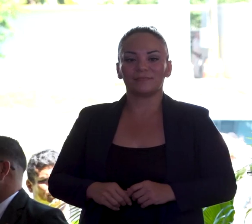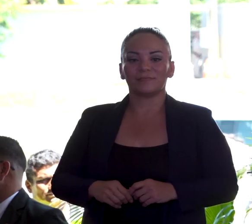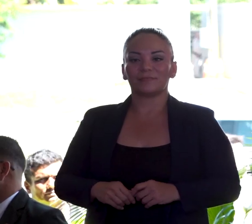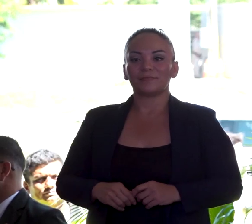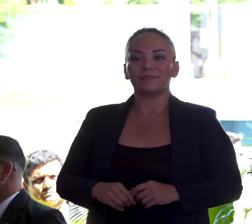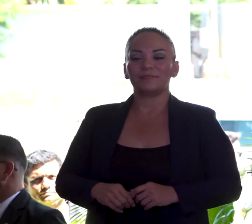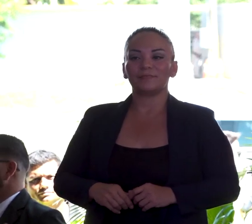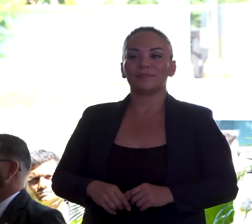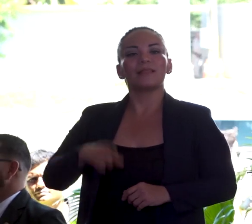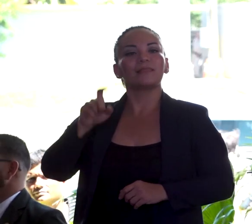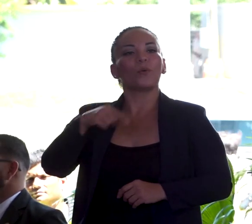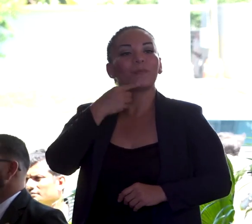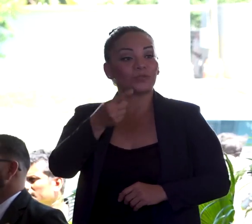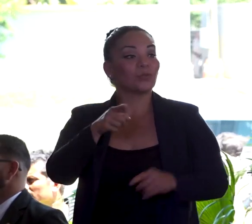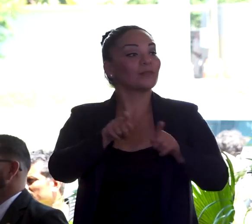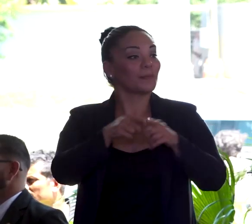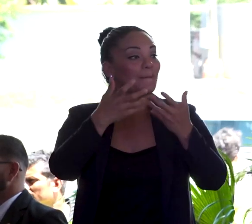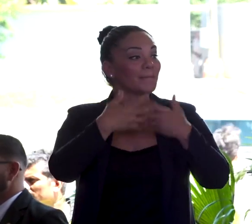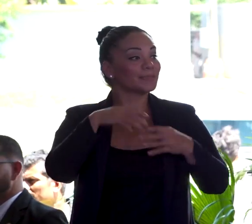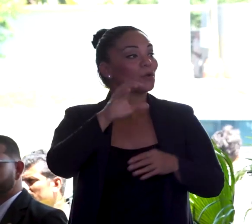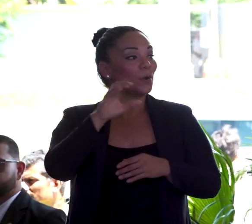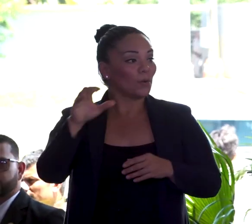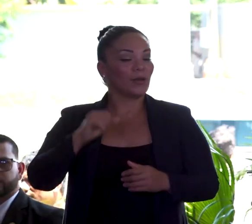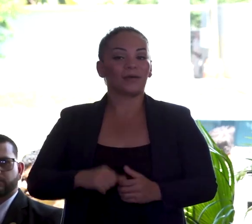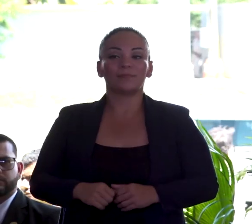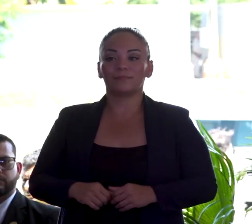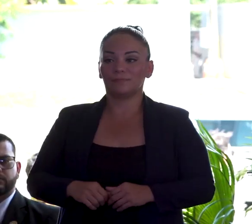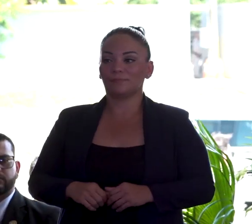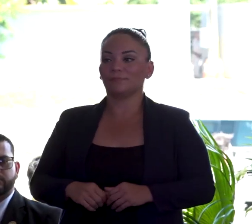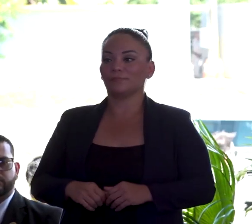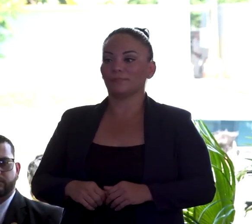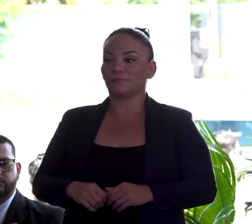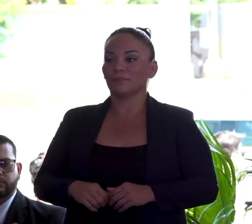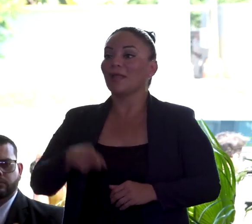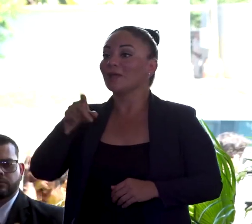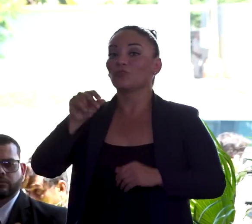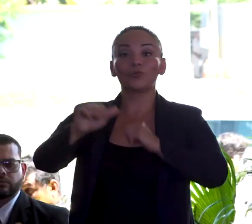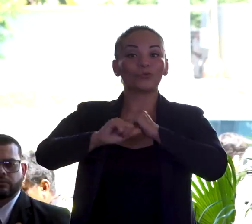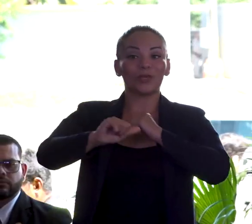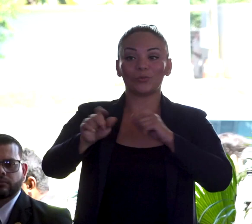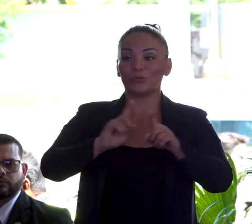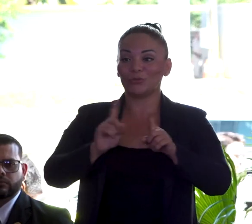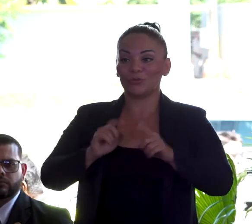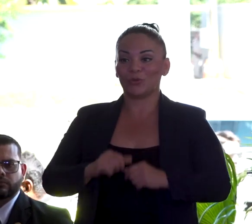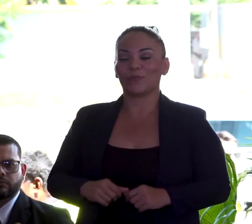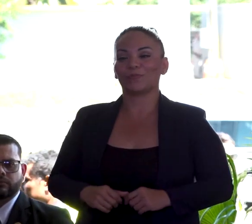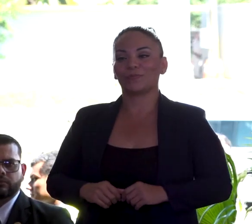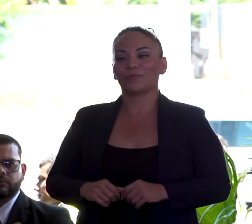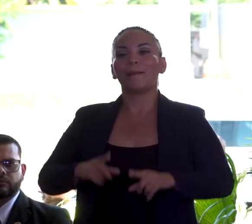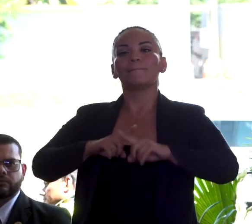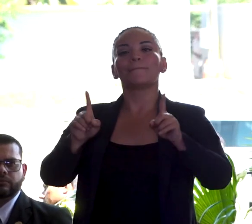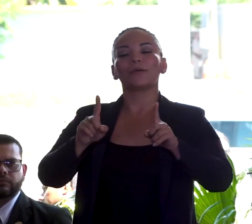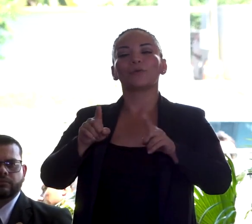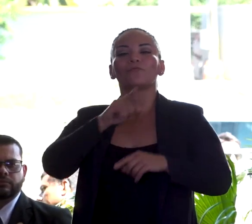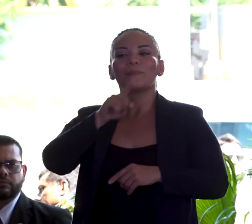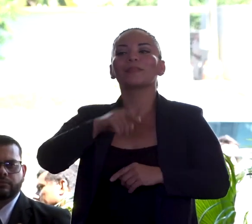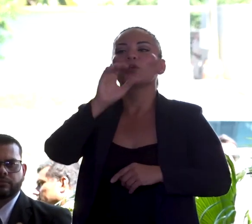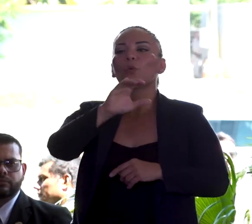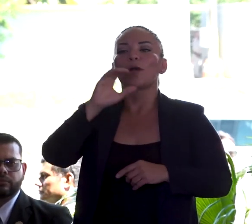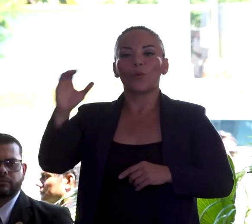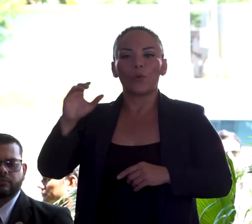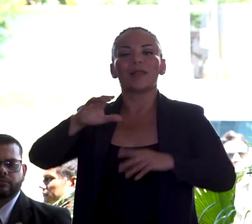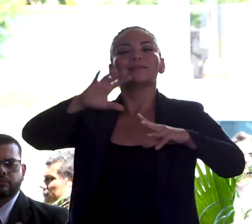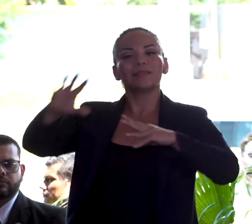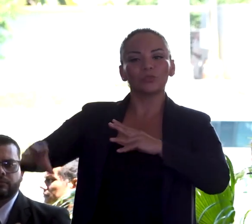Tengo que mencionar a Coca-Cola y no es un anuncio comercial, pero Coca-Cola se ha